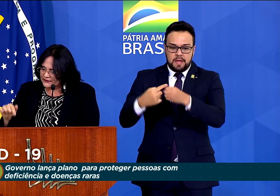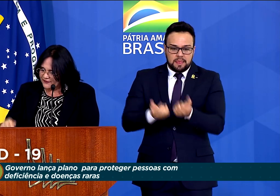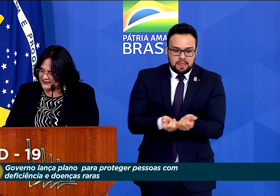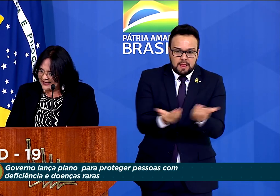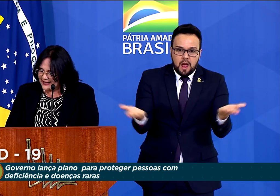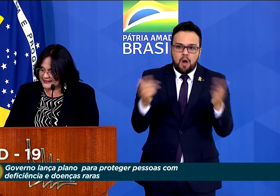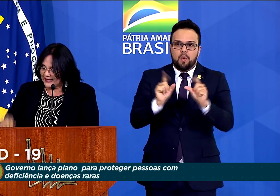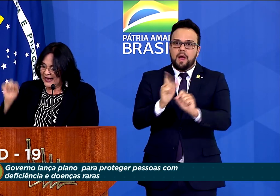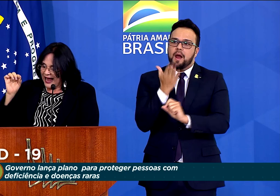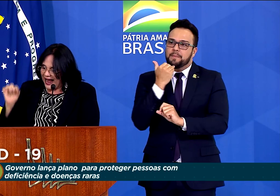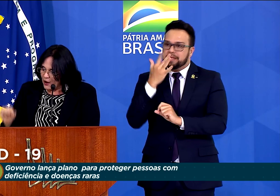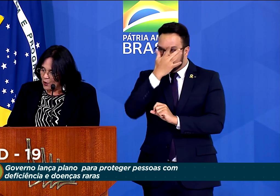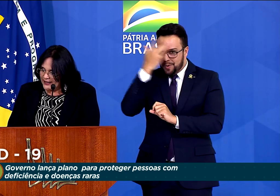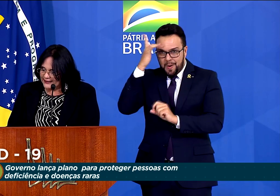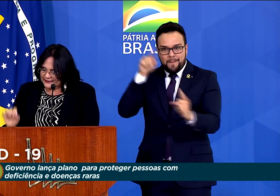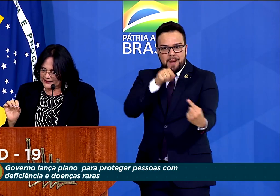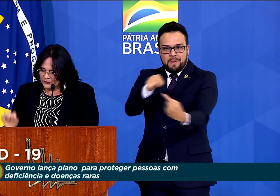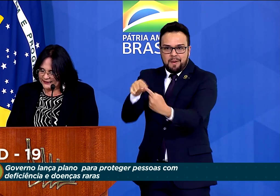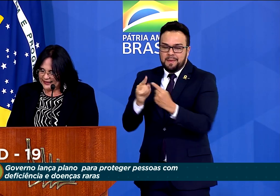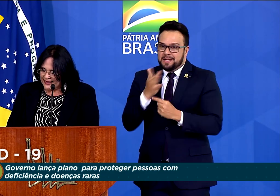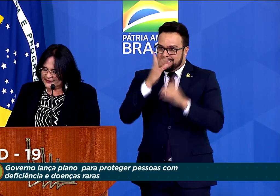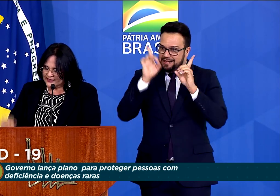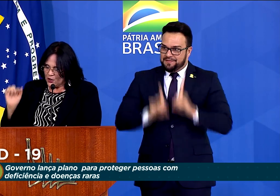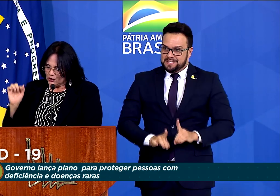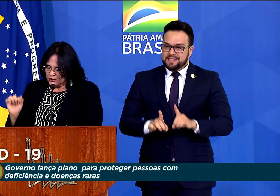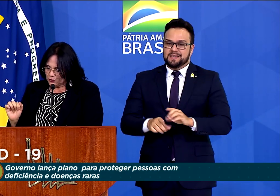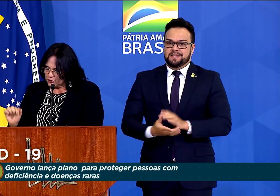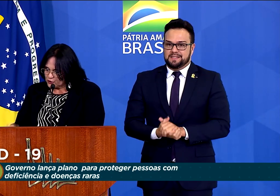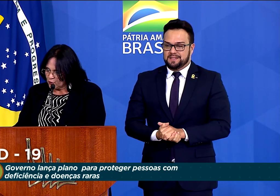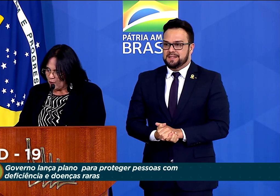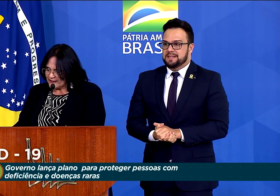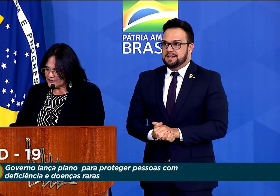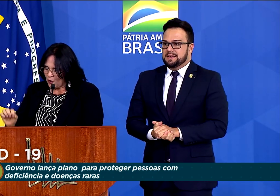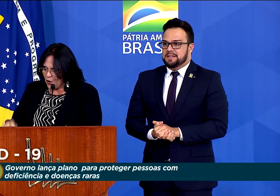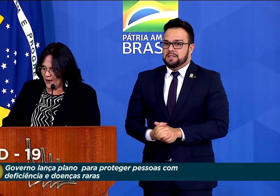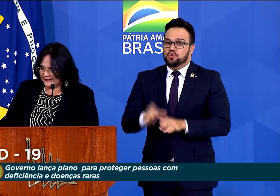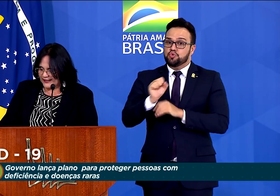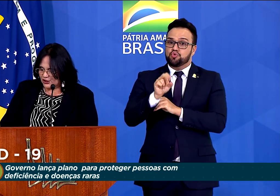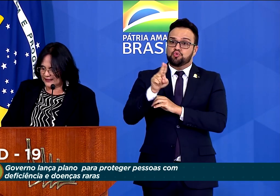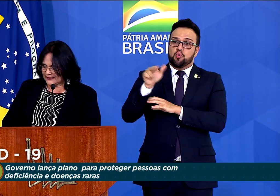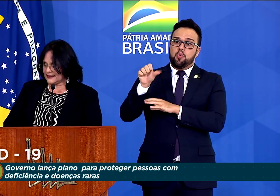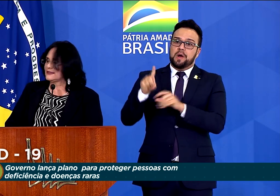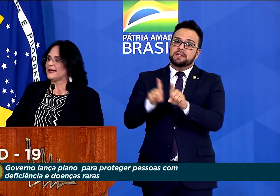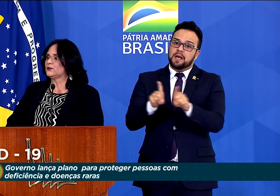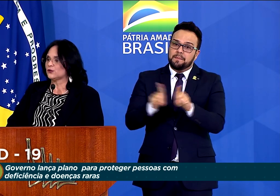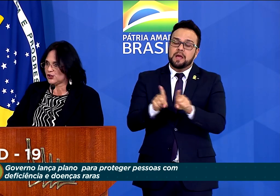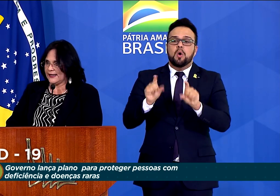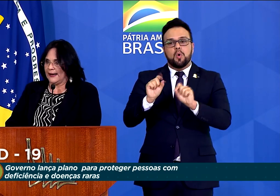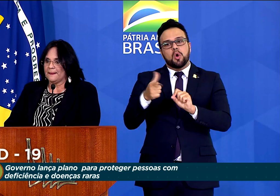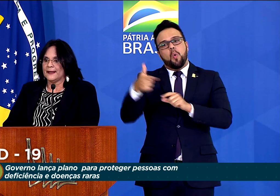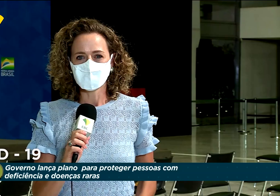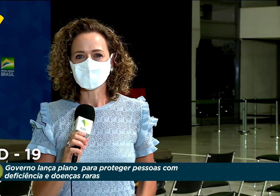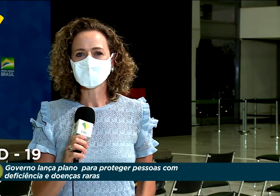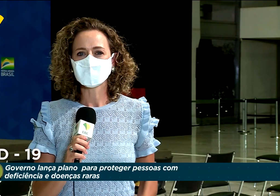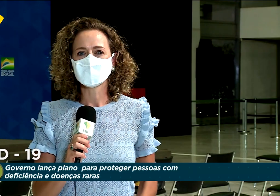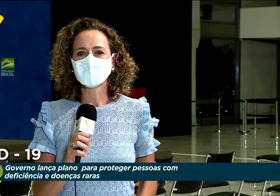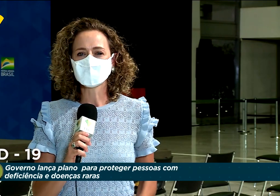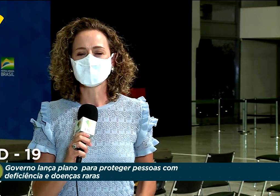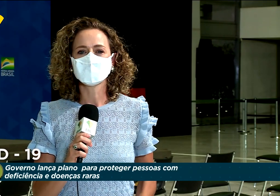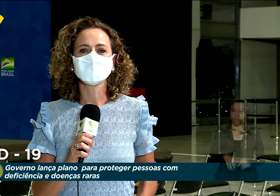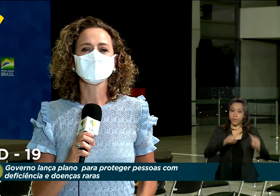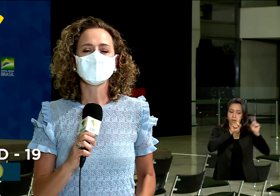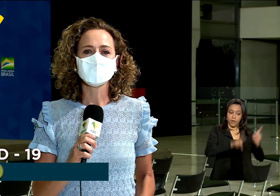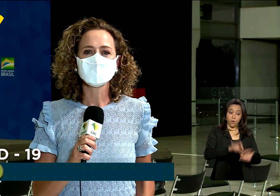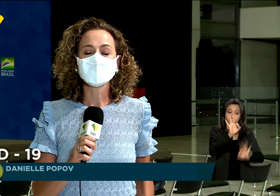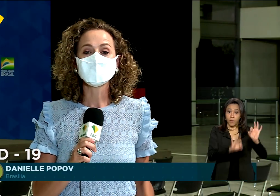pessoas com deficiência, acolhidas em unidades dos suas ou atendidas em centro-dia. O programa